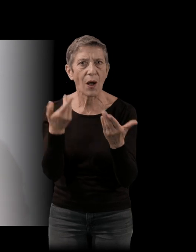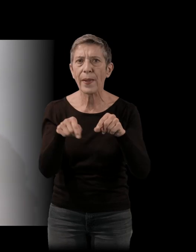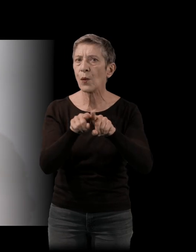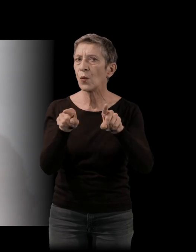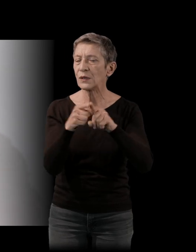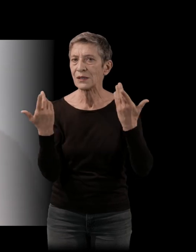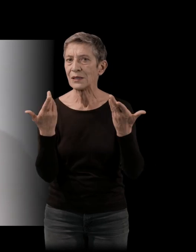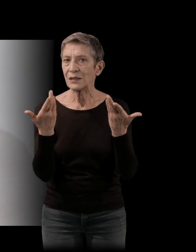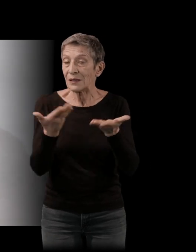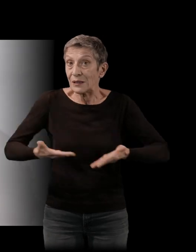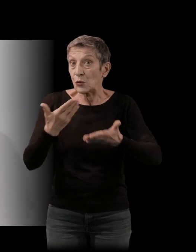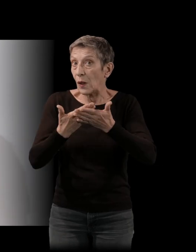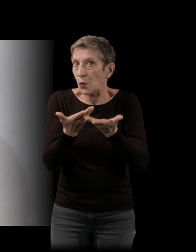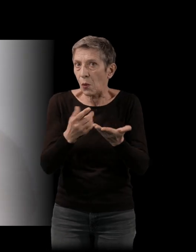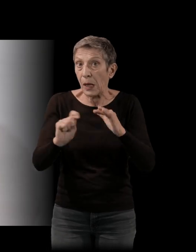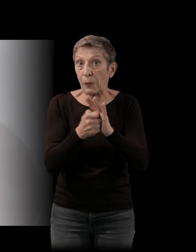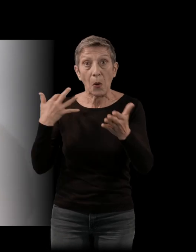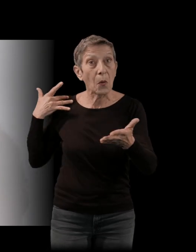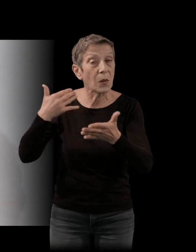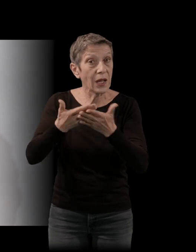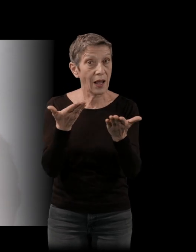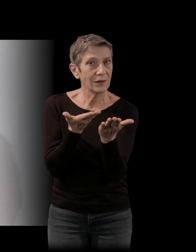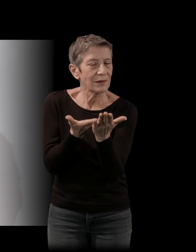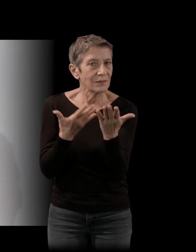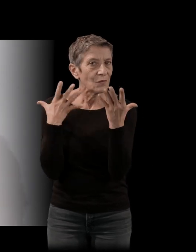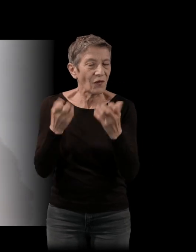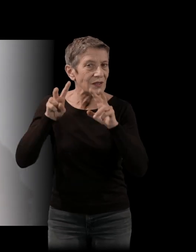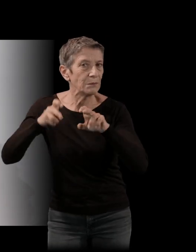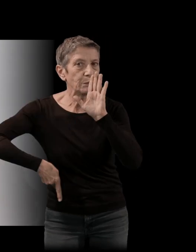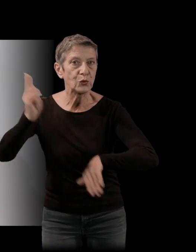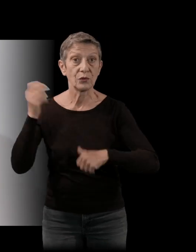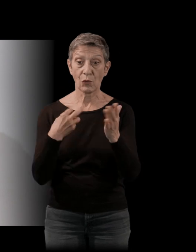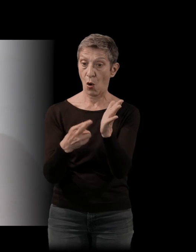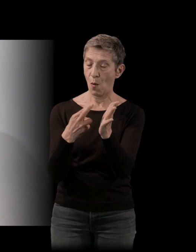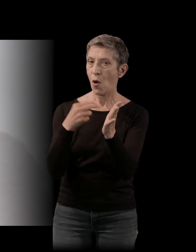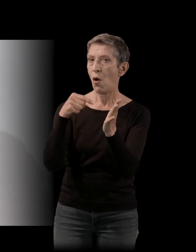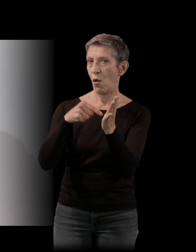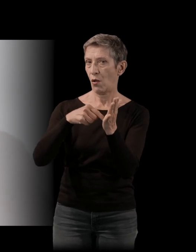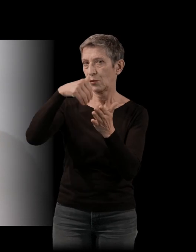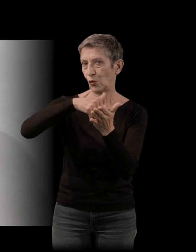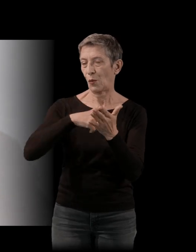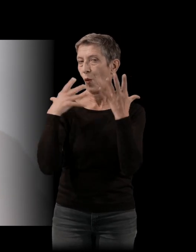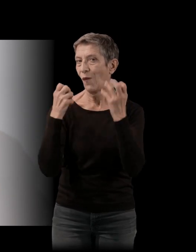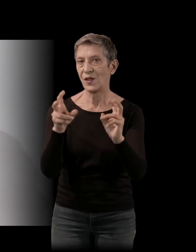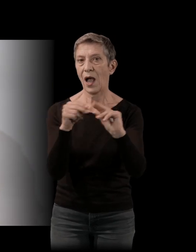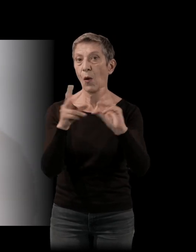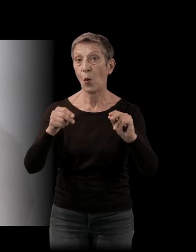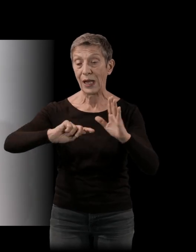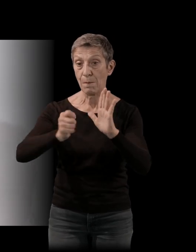contexte de l'époque. Et vraiment à travers ce roman, c'est l'histoire un peu d'une époque que j'avais envie de raconter. La vérité de